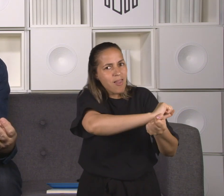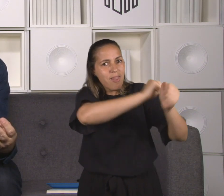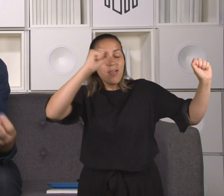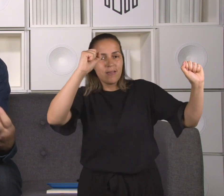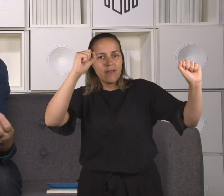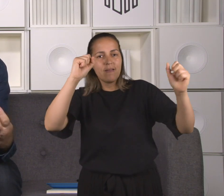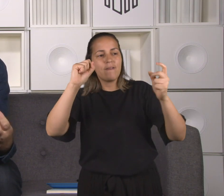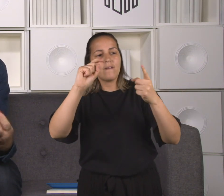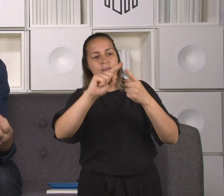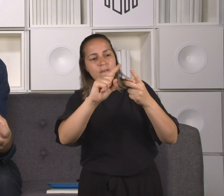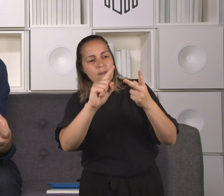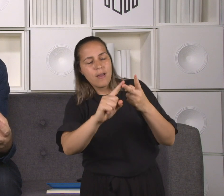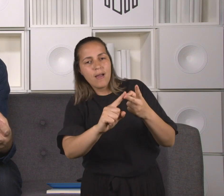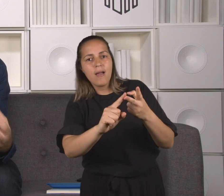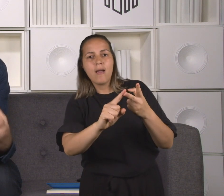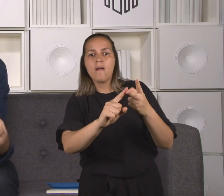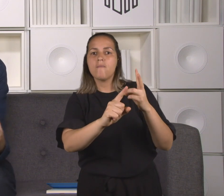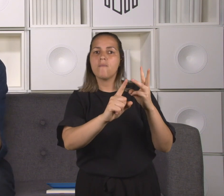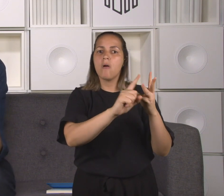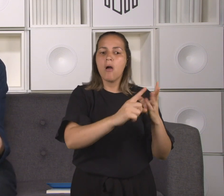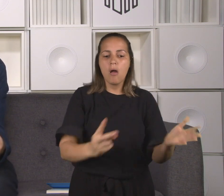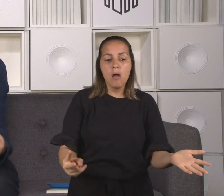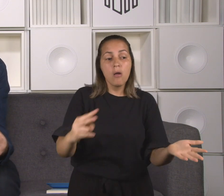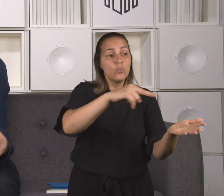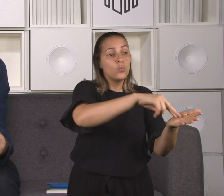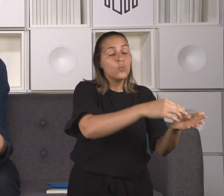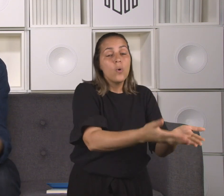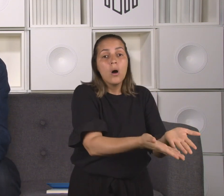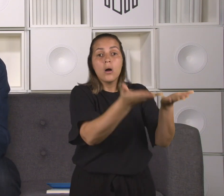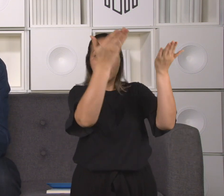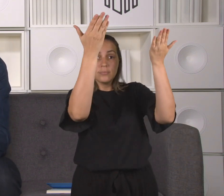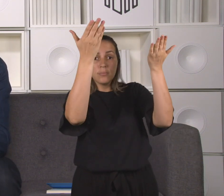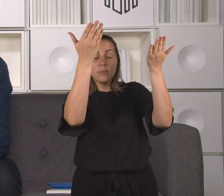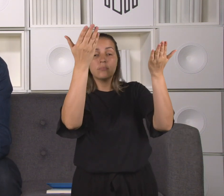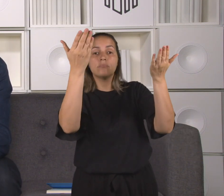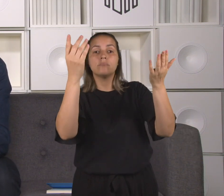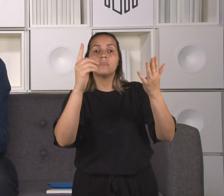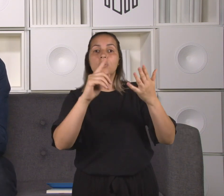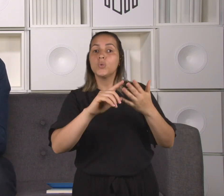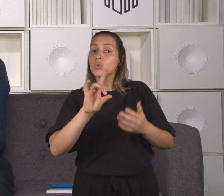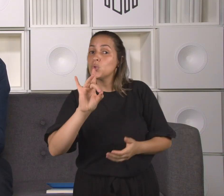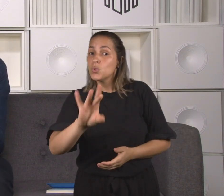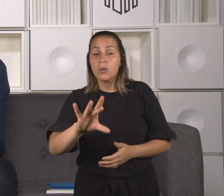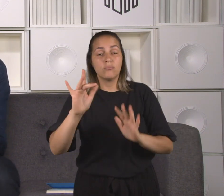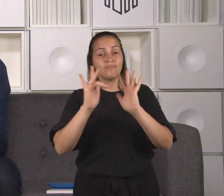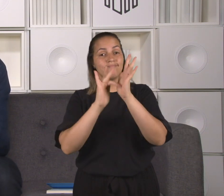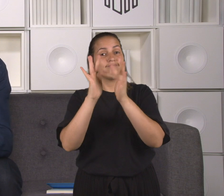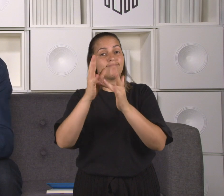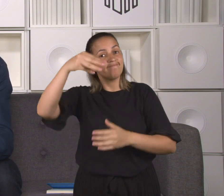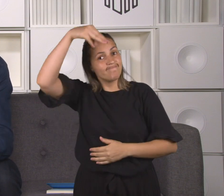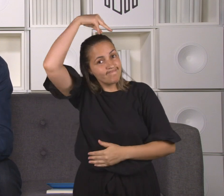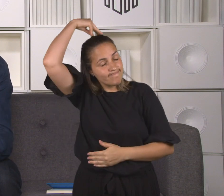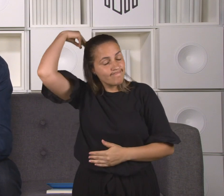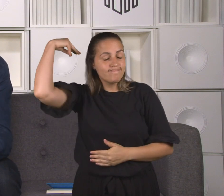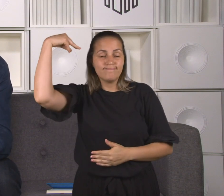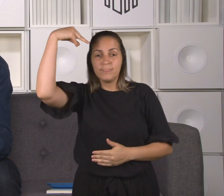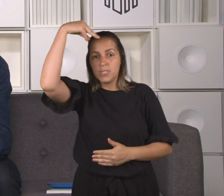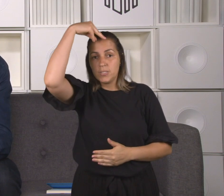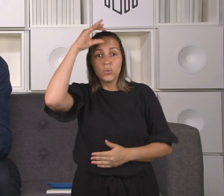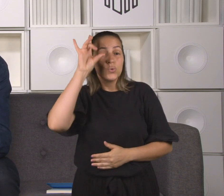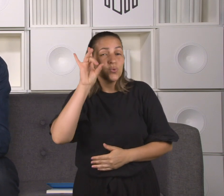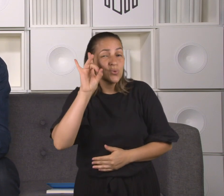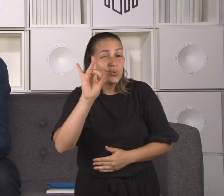curar um leproso eram sinais messiânicos porque eram expressões da